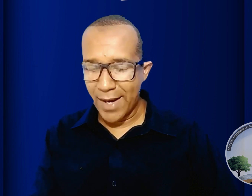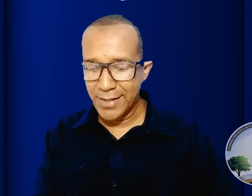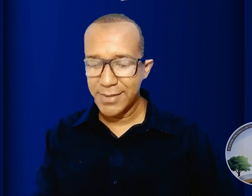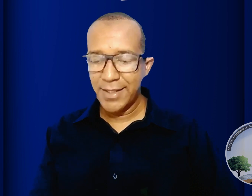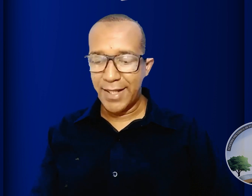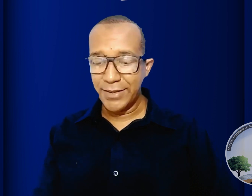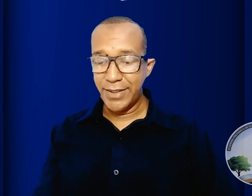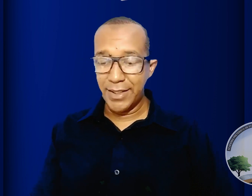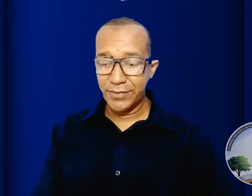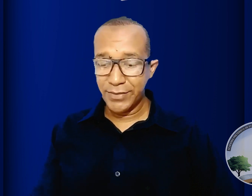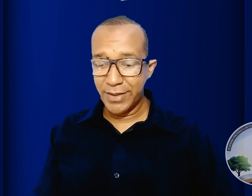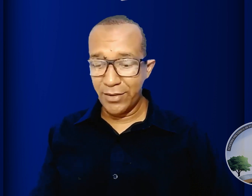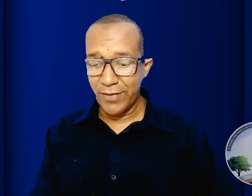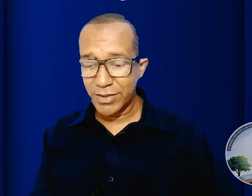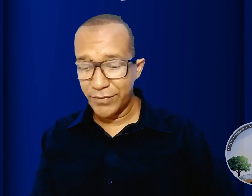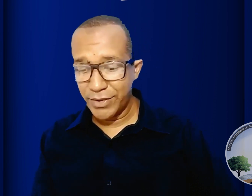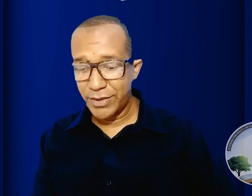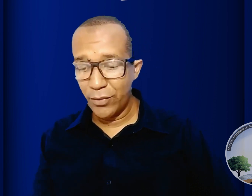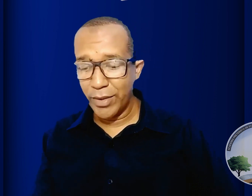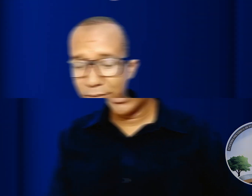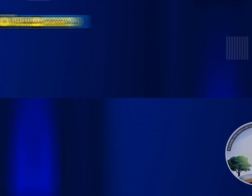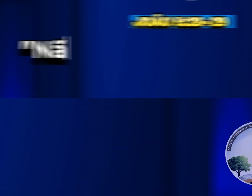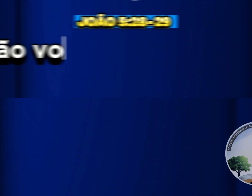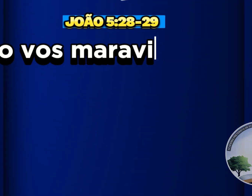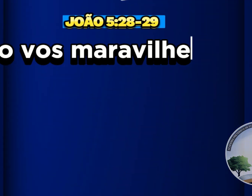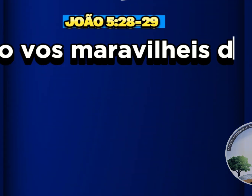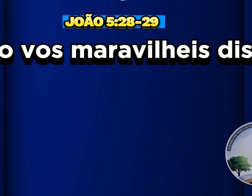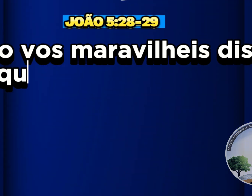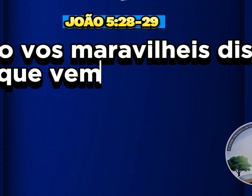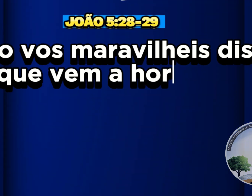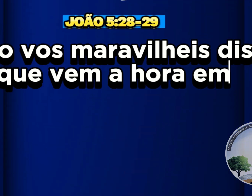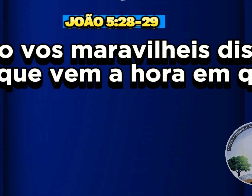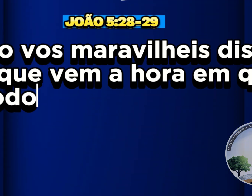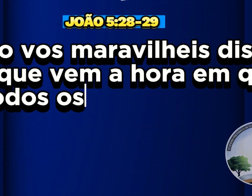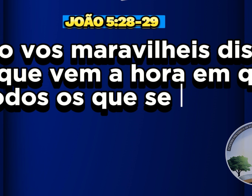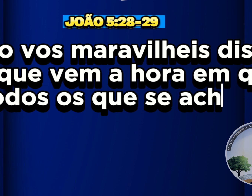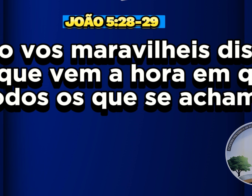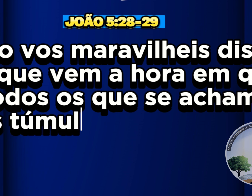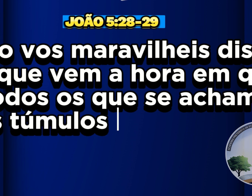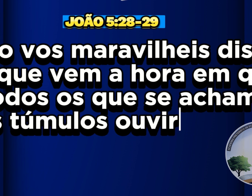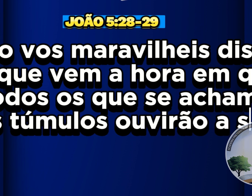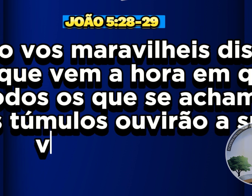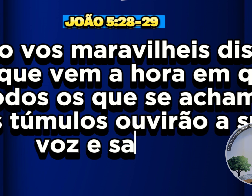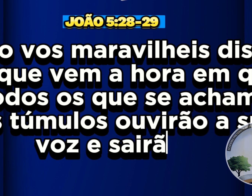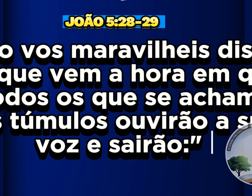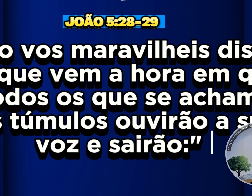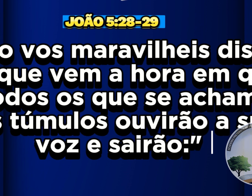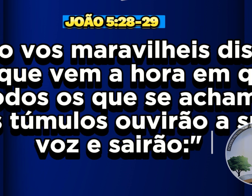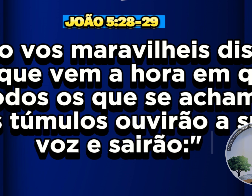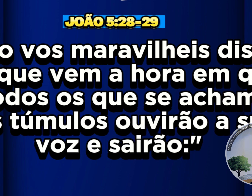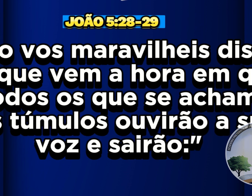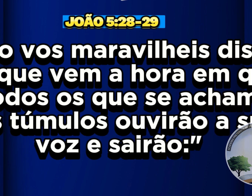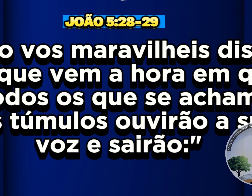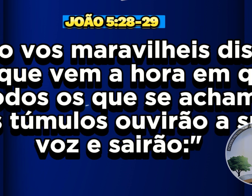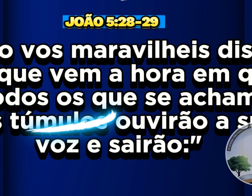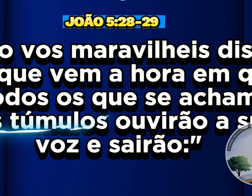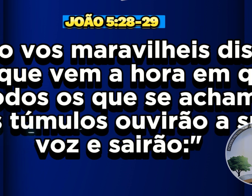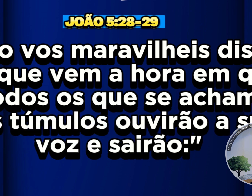mais adiante você lê o verso 28 não vos maravilheis disto porque vem a hora em que todos os que se acham nos túmulos